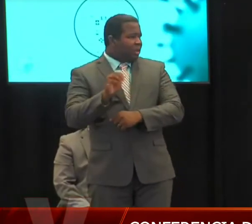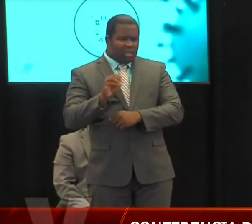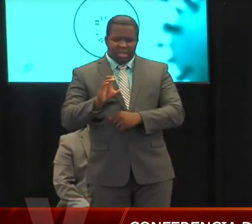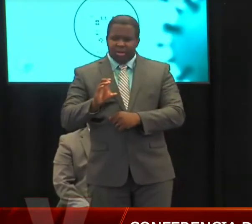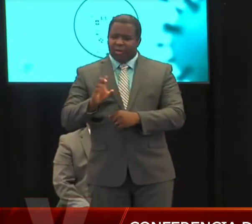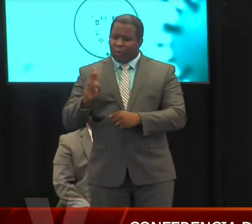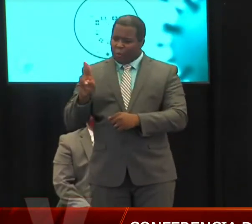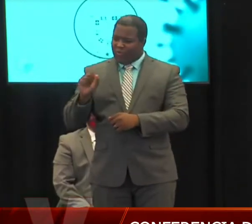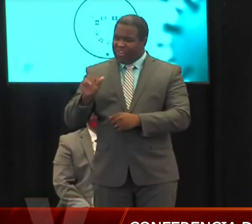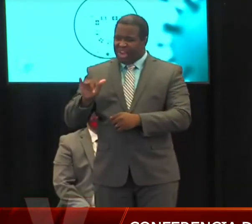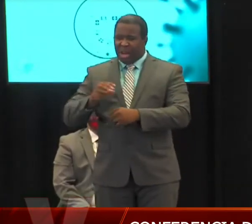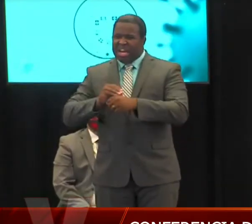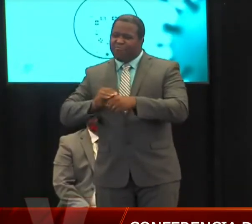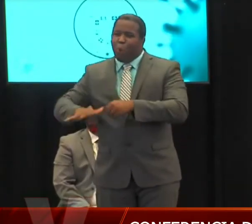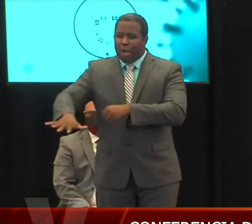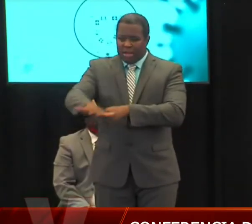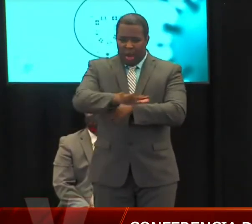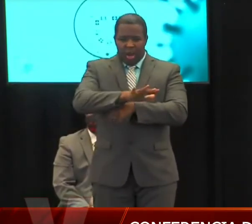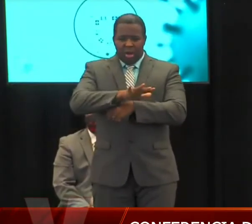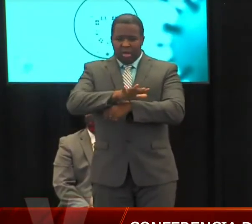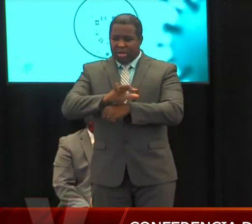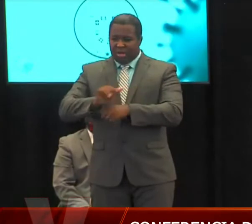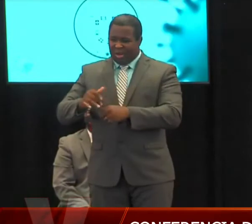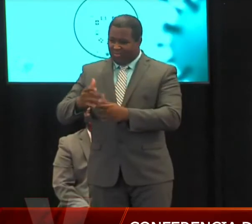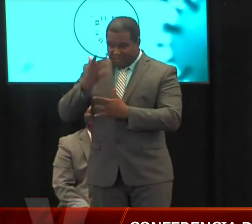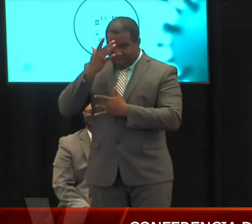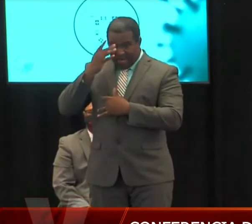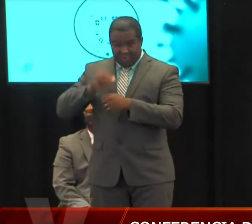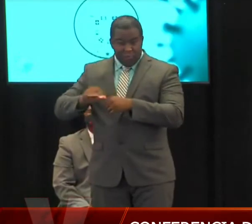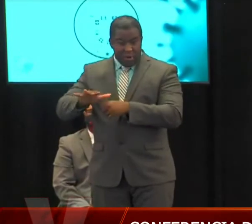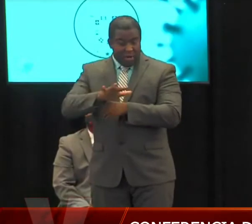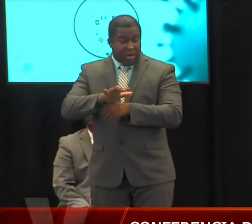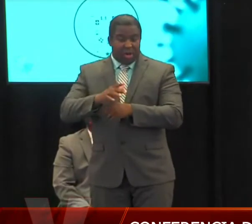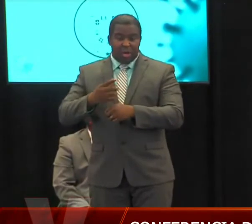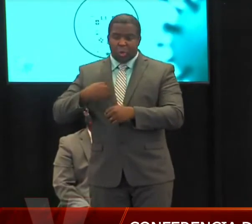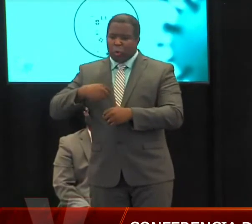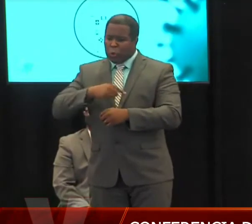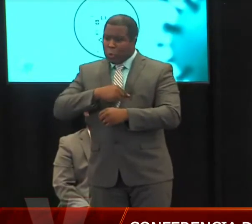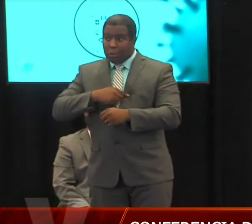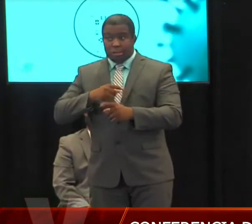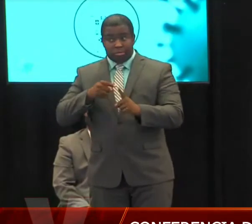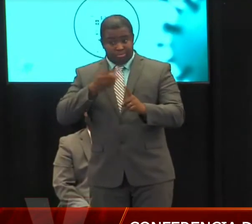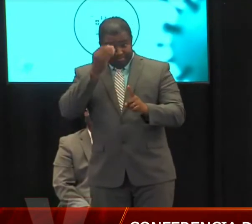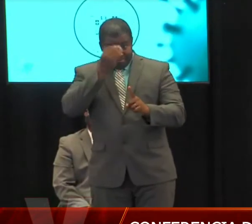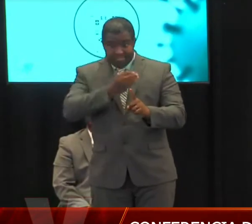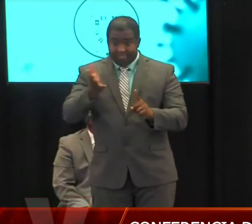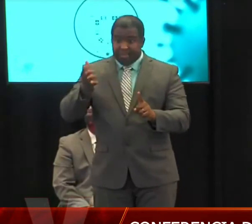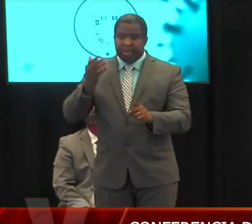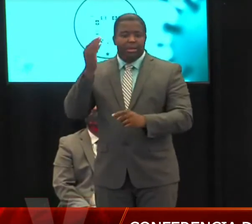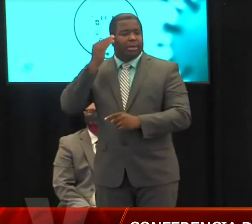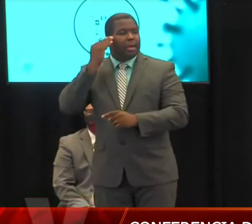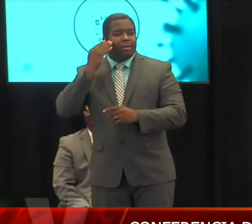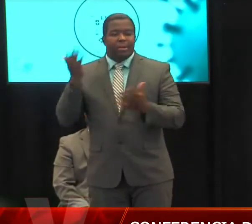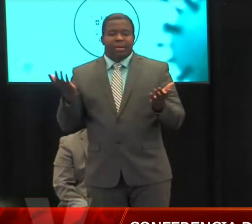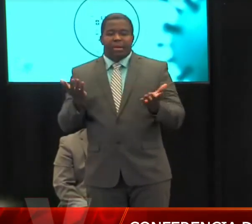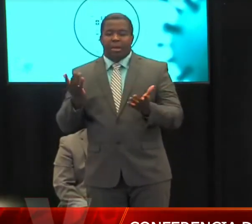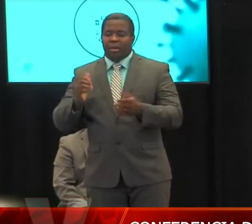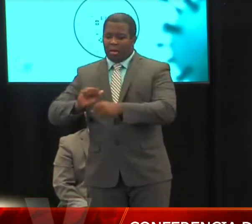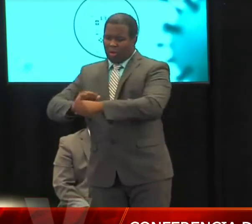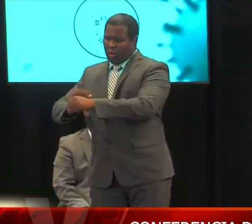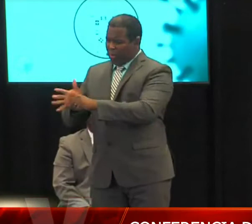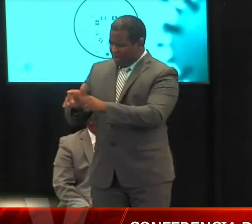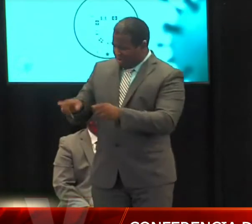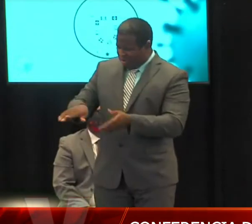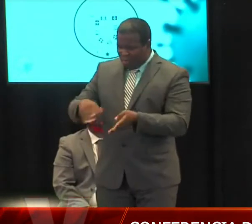el 20% de las personas que han muerto en Puerto Rico, primero que nada sabemos que el 75-80% de las personas que mueren en Puerto Rico